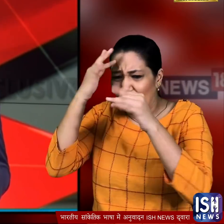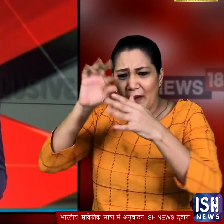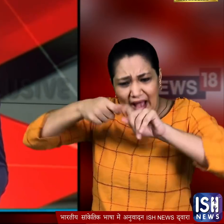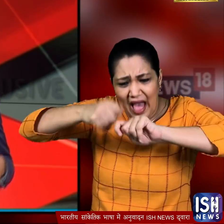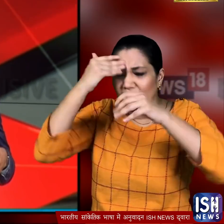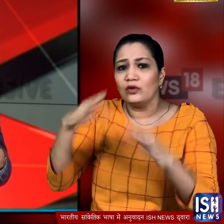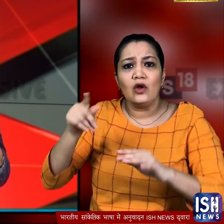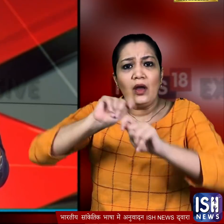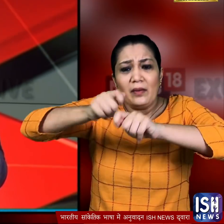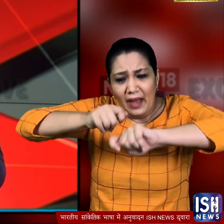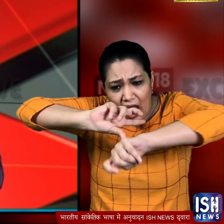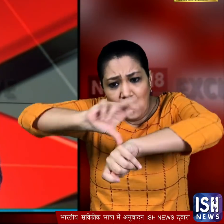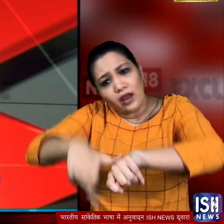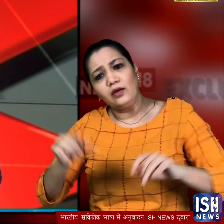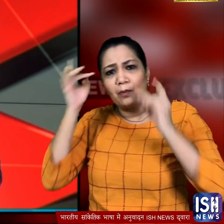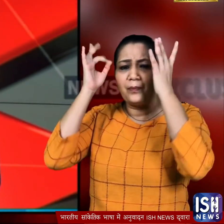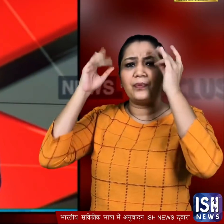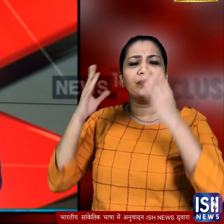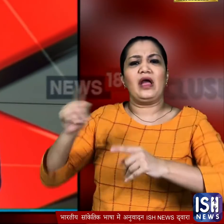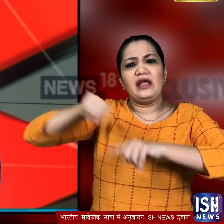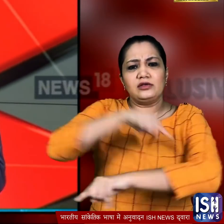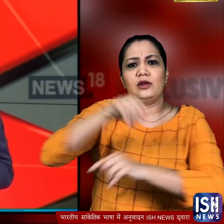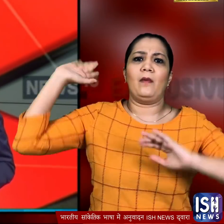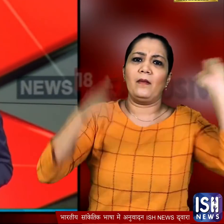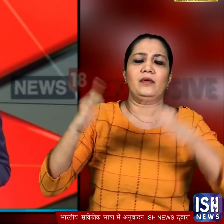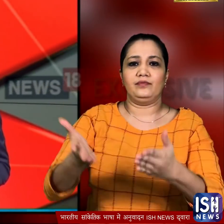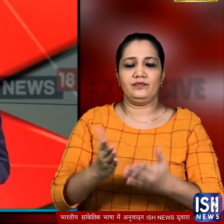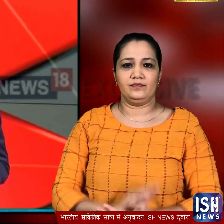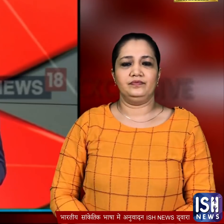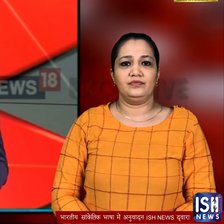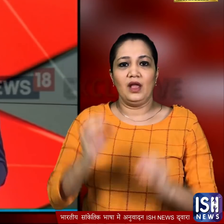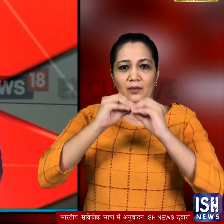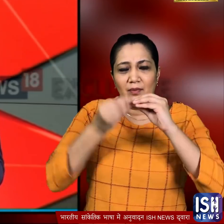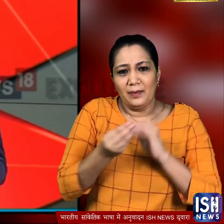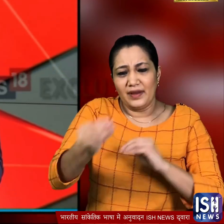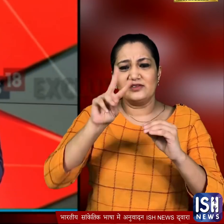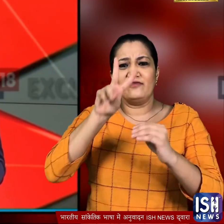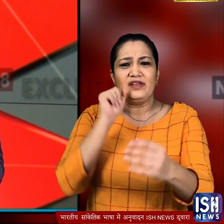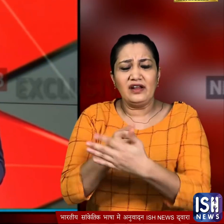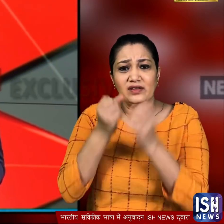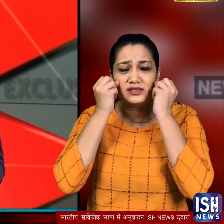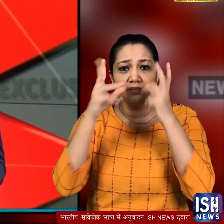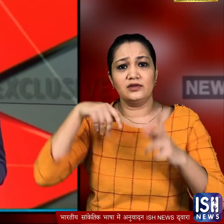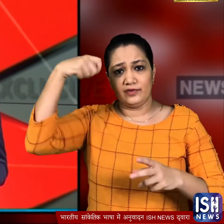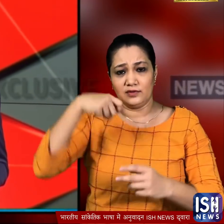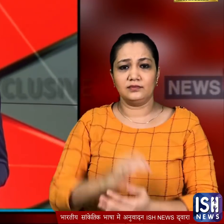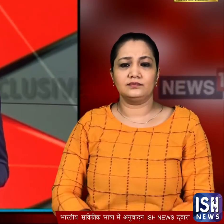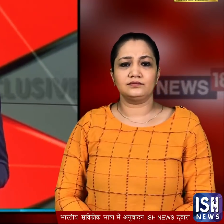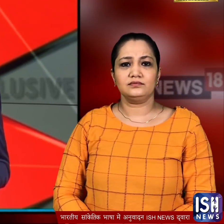ATM की मरमत में देरी बरदाश्ट नहीं हुई और एंजिनियर को पीटने लगे मुंबई के पास विरार से चौकाने वाला एक वीडियो सामने आया वहाँ एक